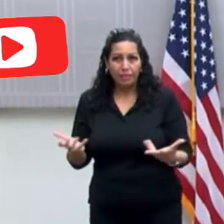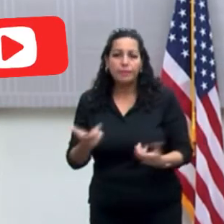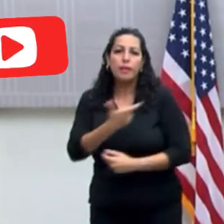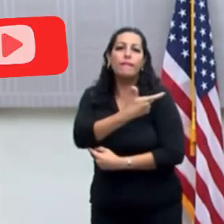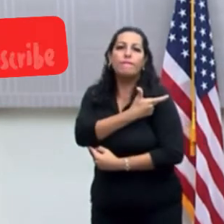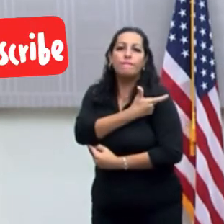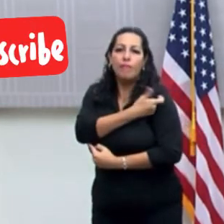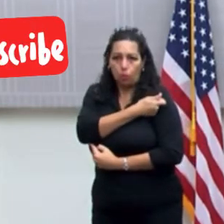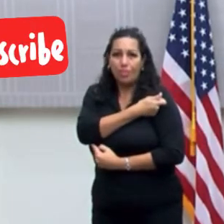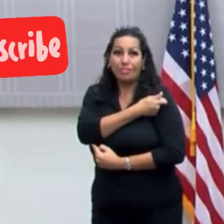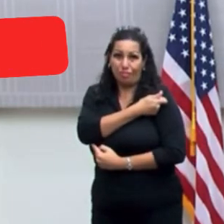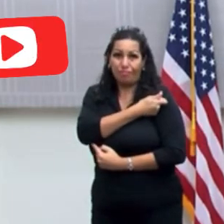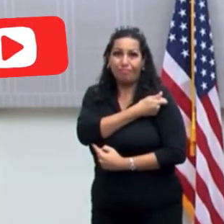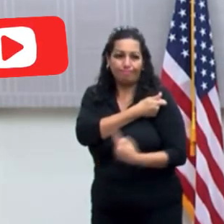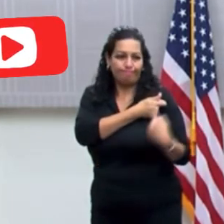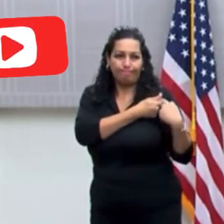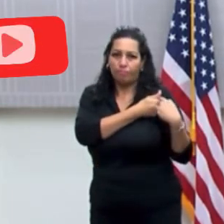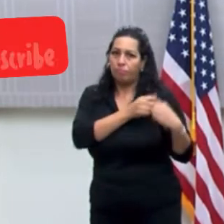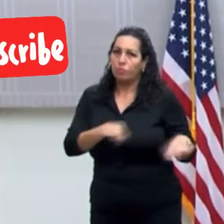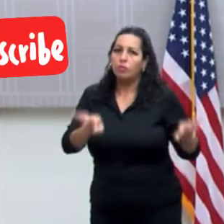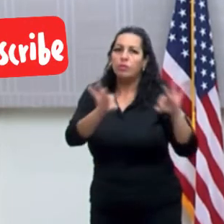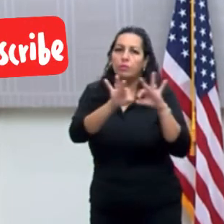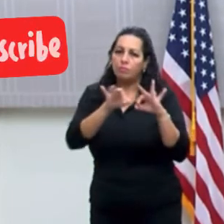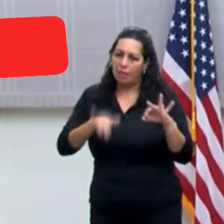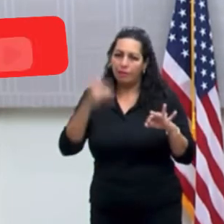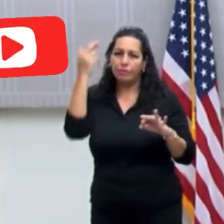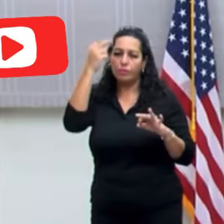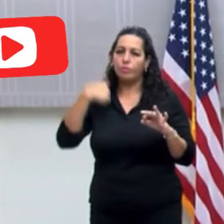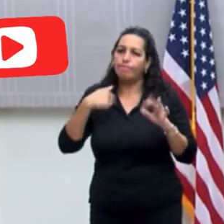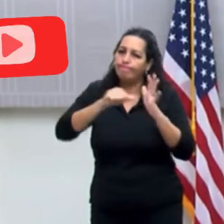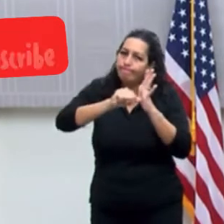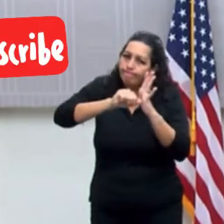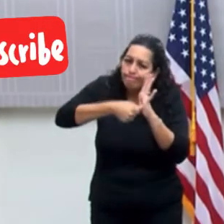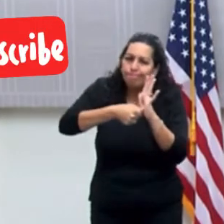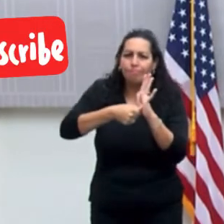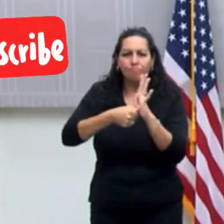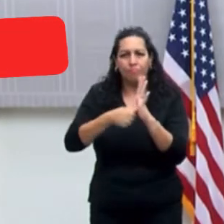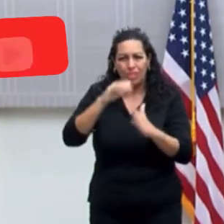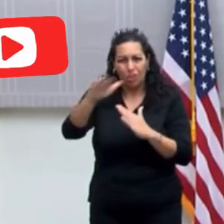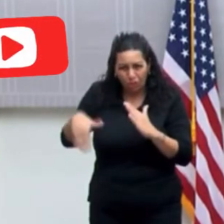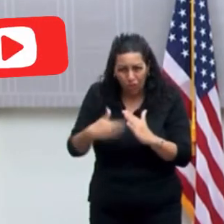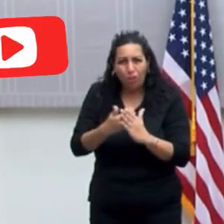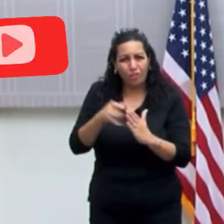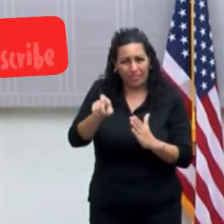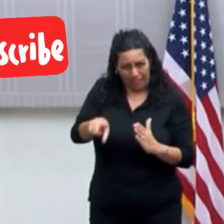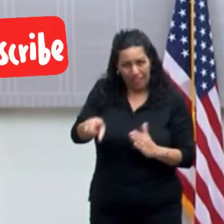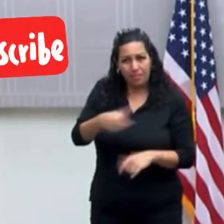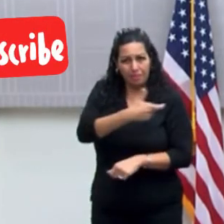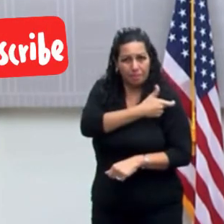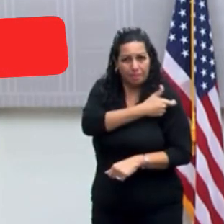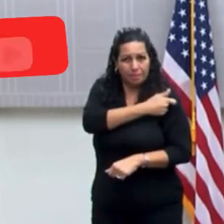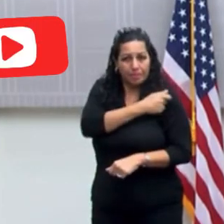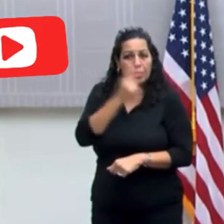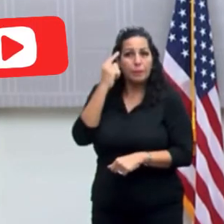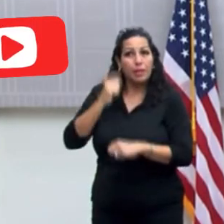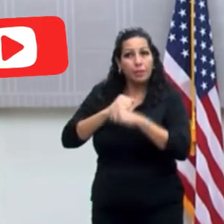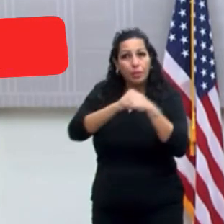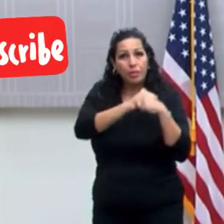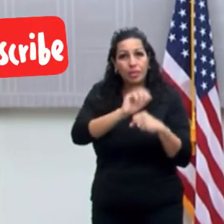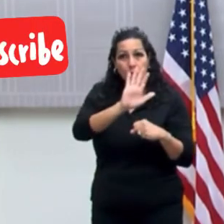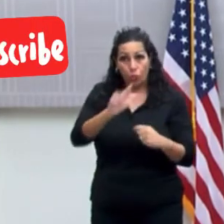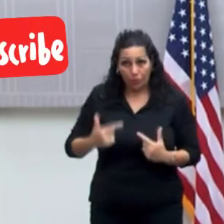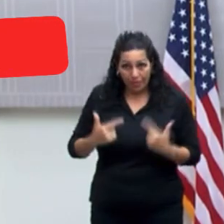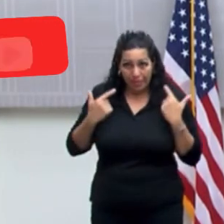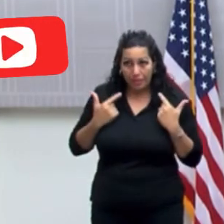vacunación. Es por eso que insisto en que todos tienen que vacunarse para proteger sus vidas y las